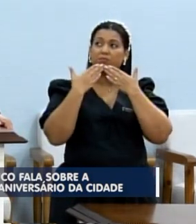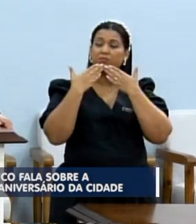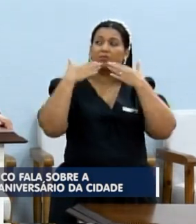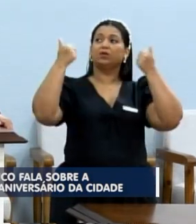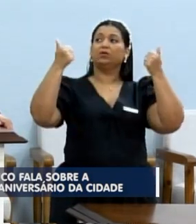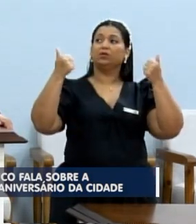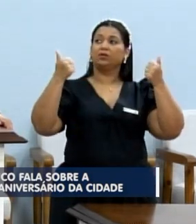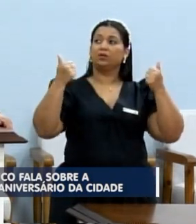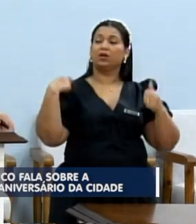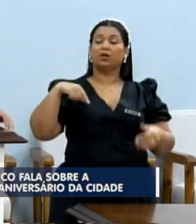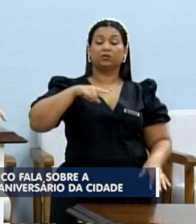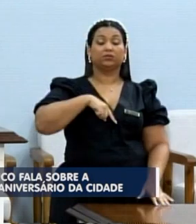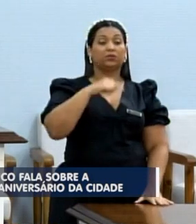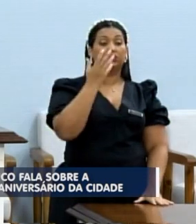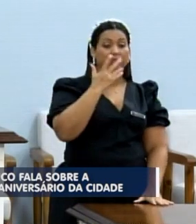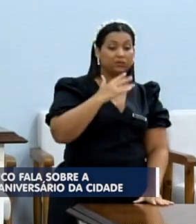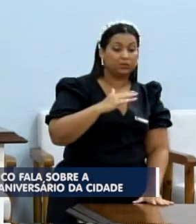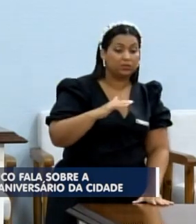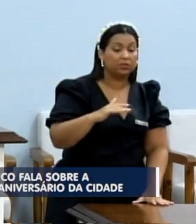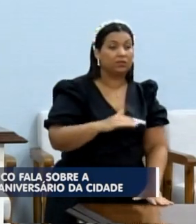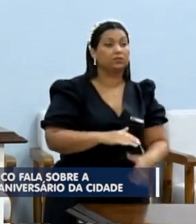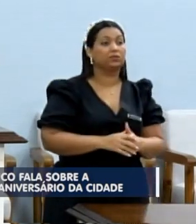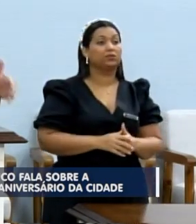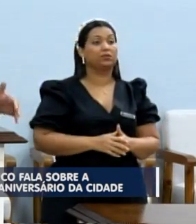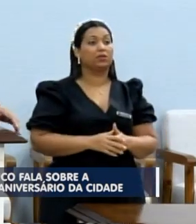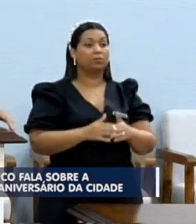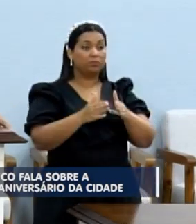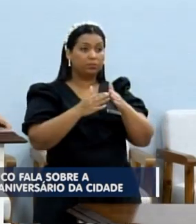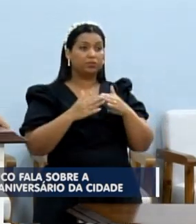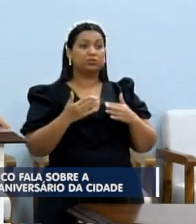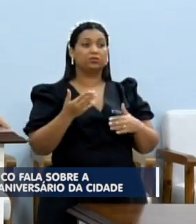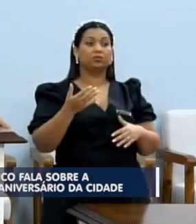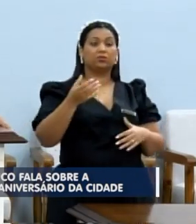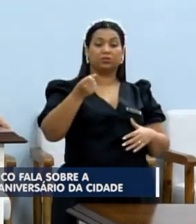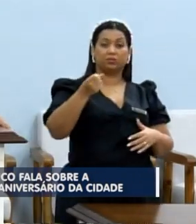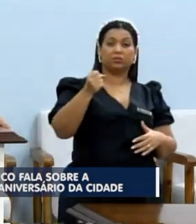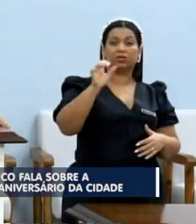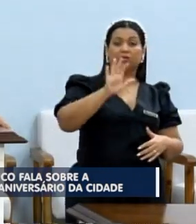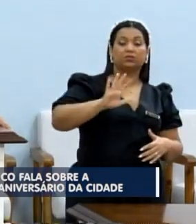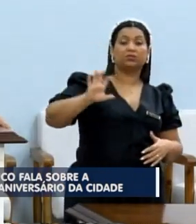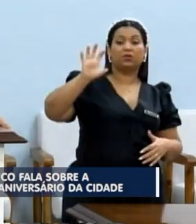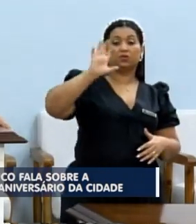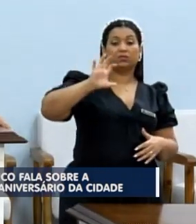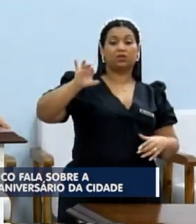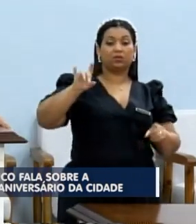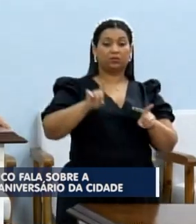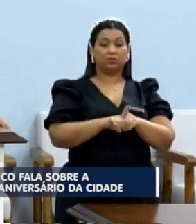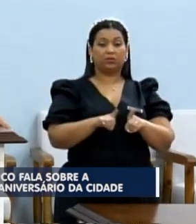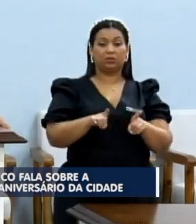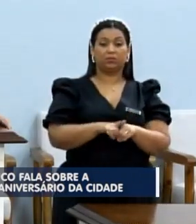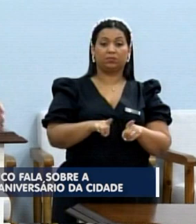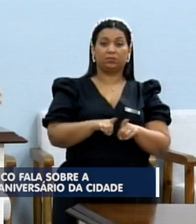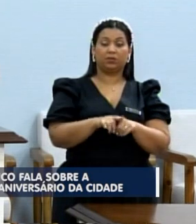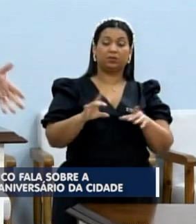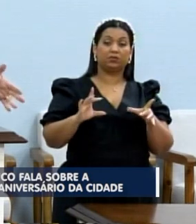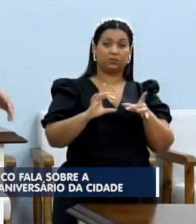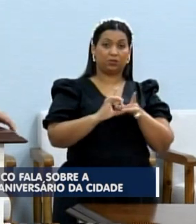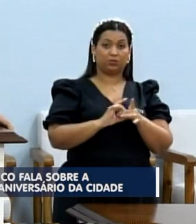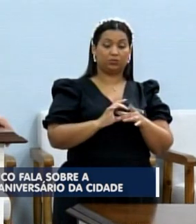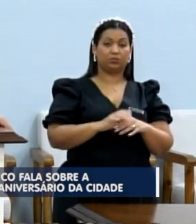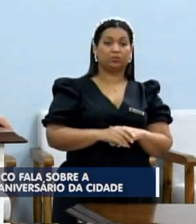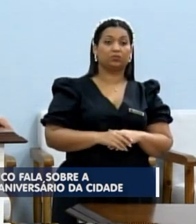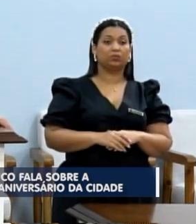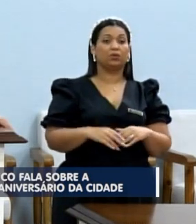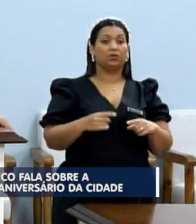às nossas crianças, pedindo esse leite ao Estado também, que faz parte, porque tem